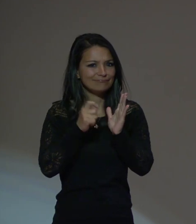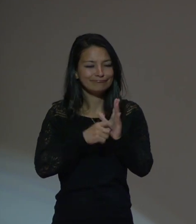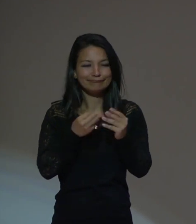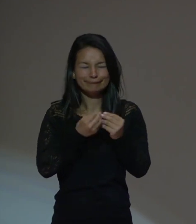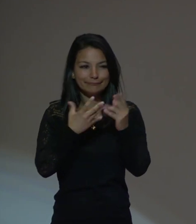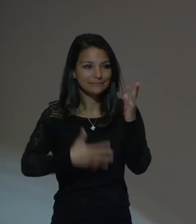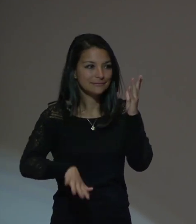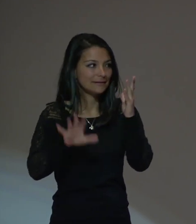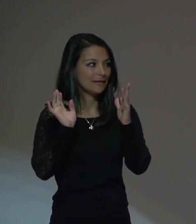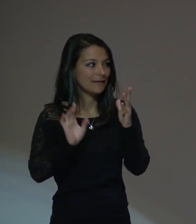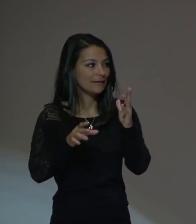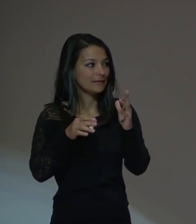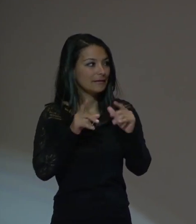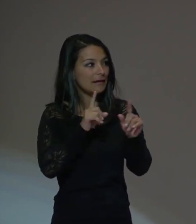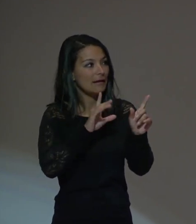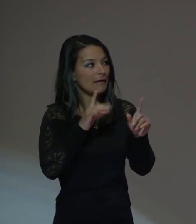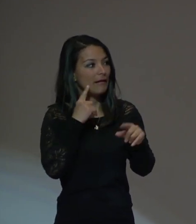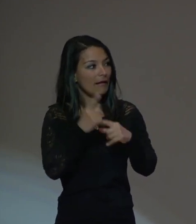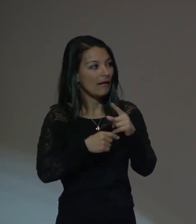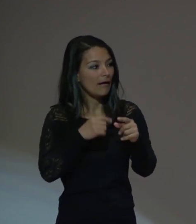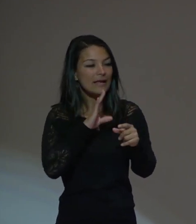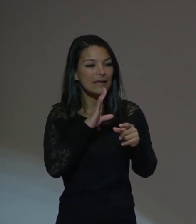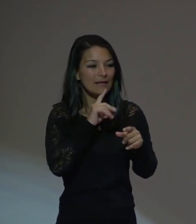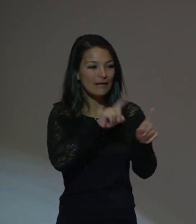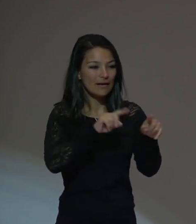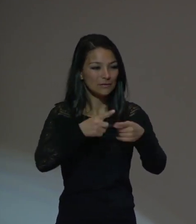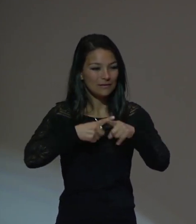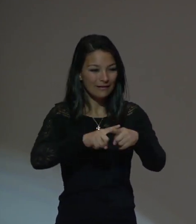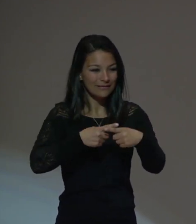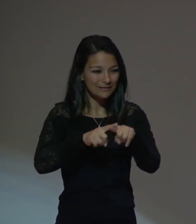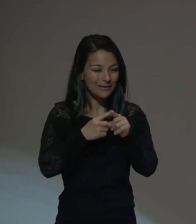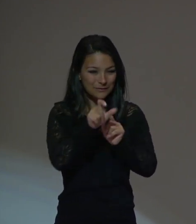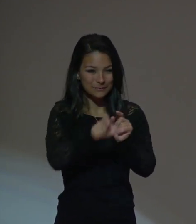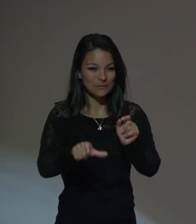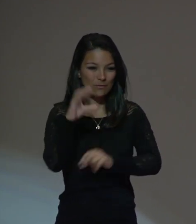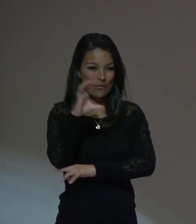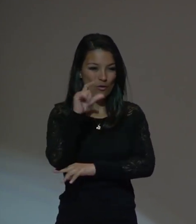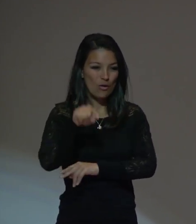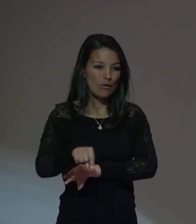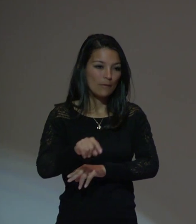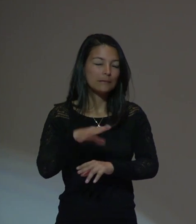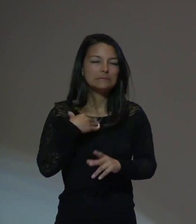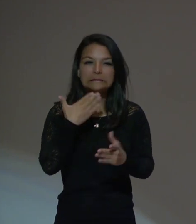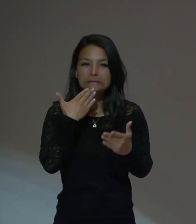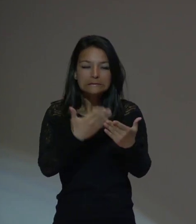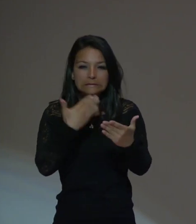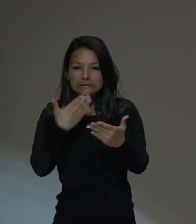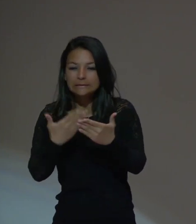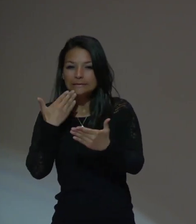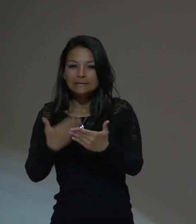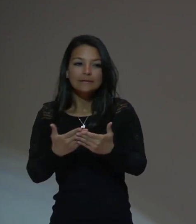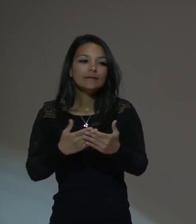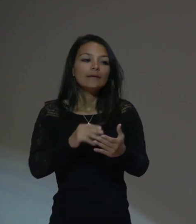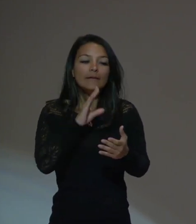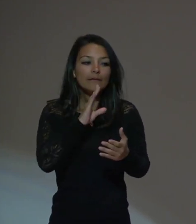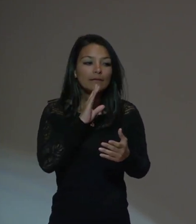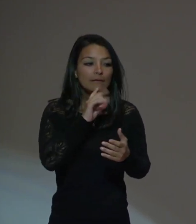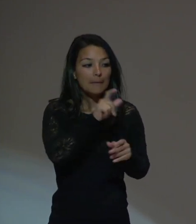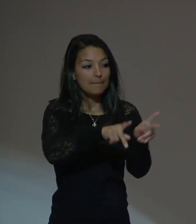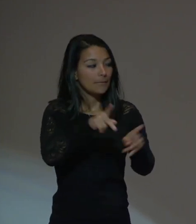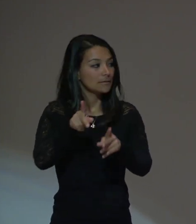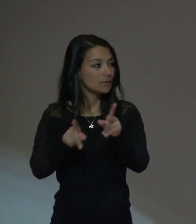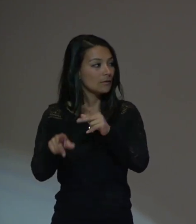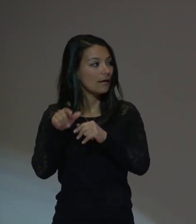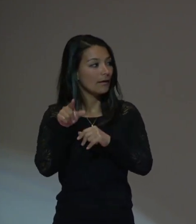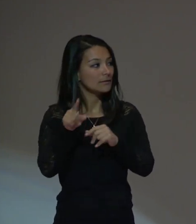tal vez cada dos años, cada tres años a Colombia para agradecer a los becarios